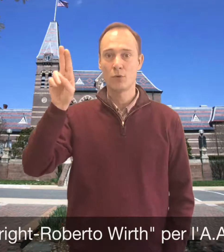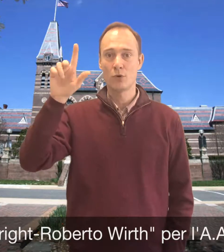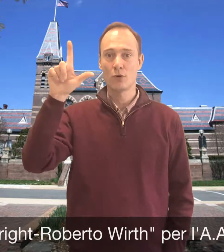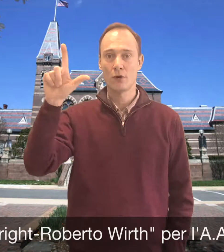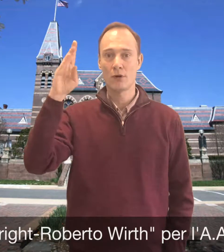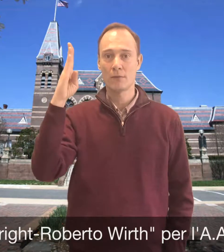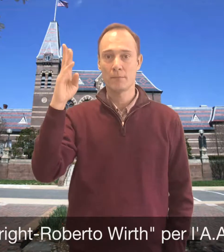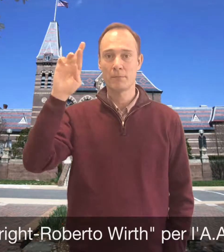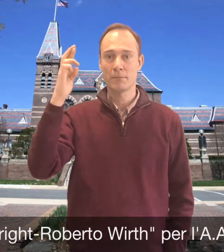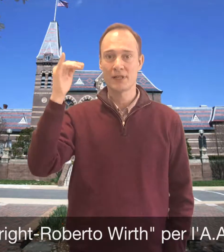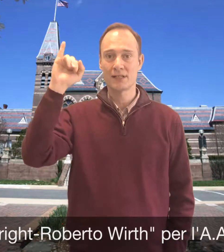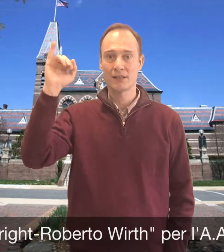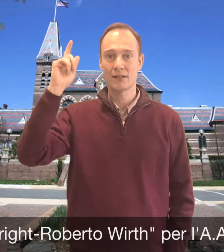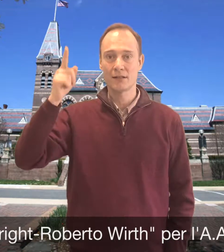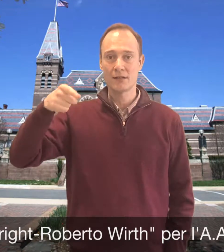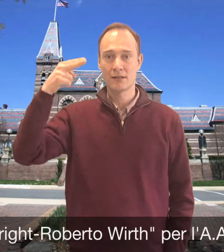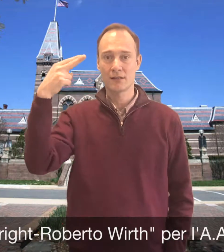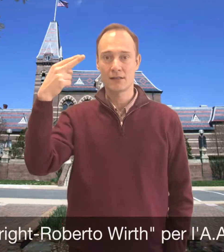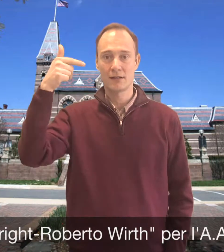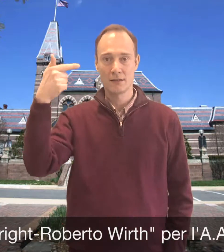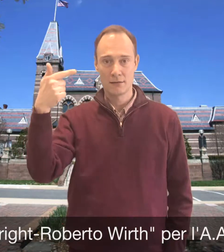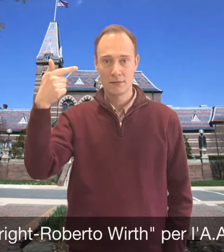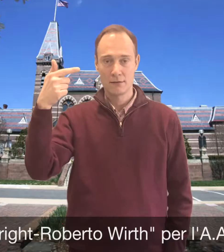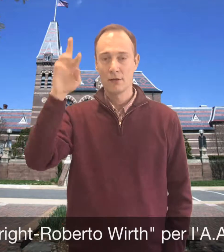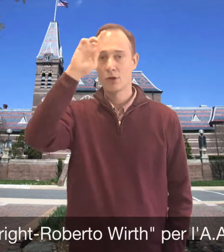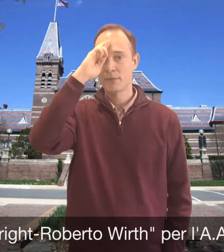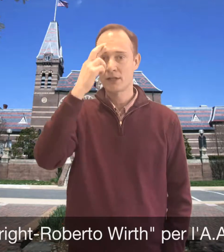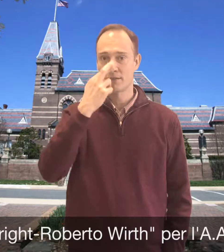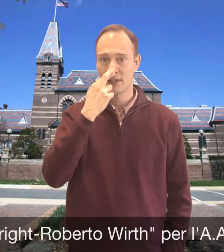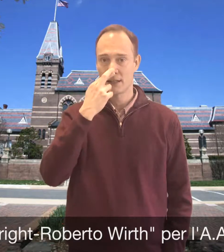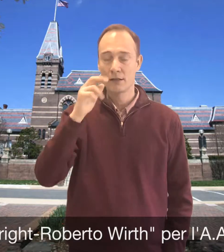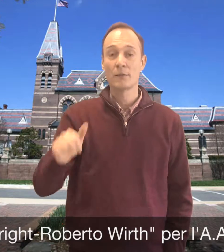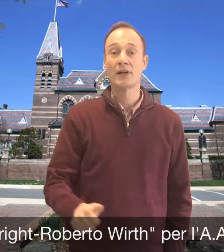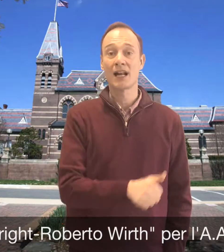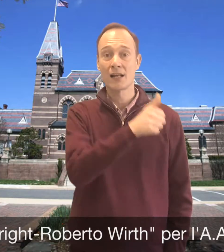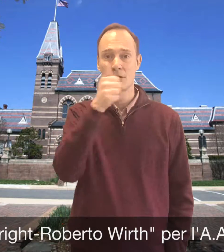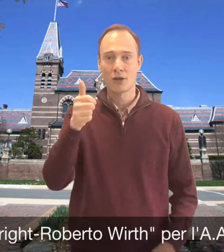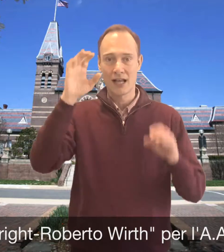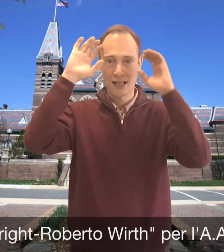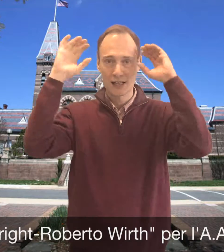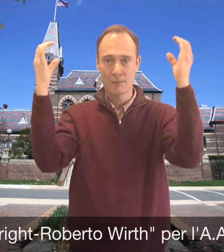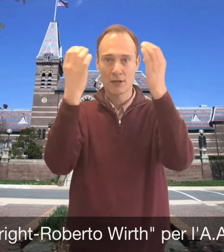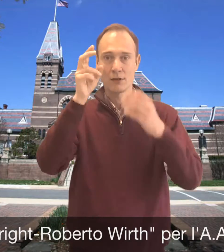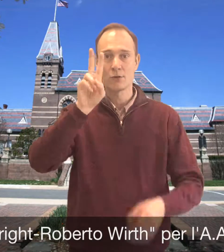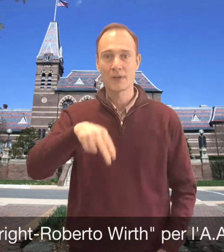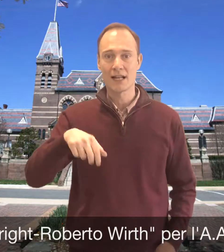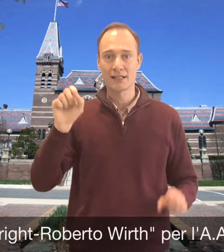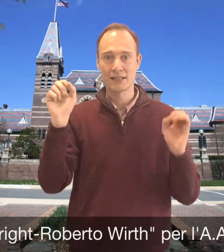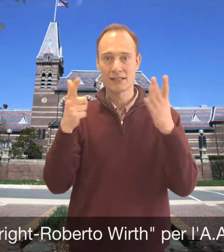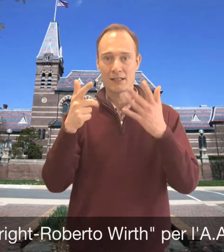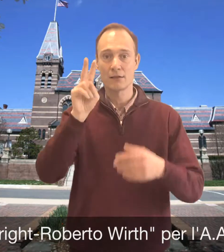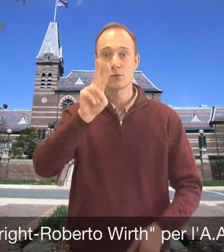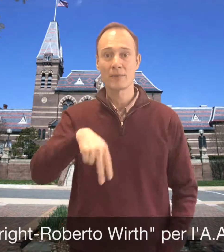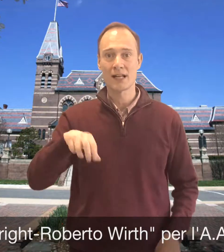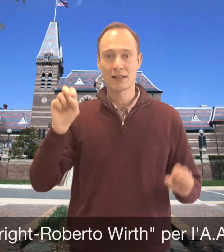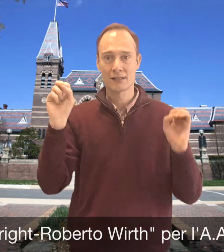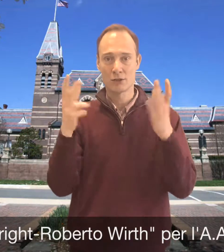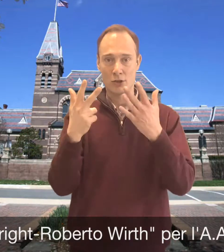per l'anno accademico 2017-2018 che dà la possibilità agli studenti universitari